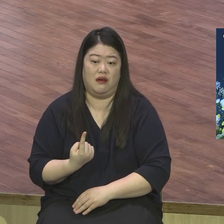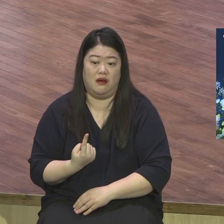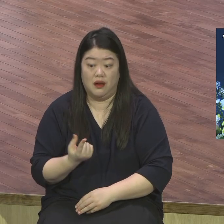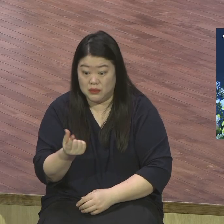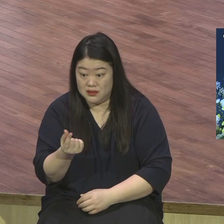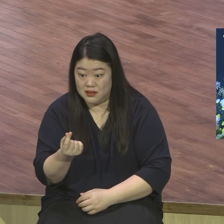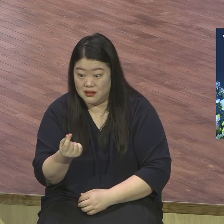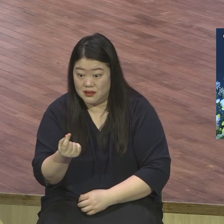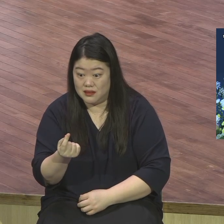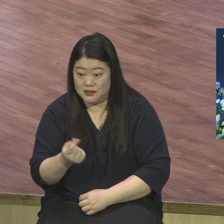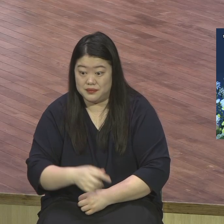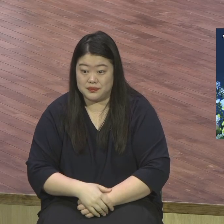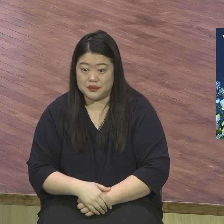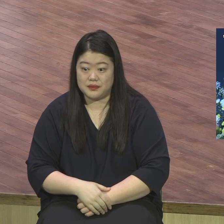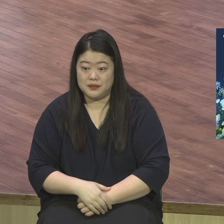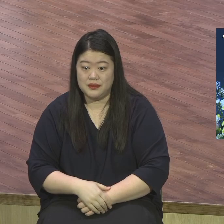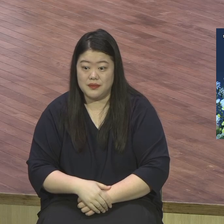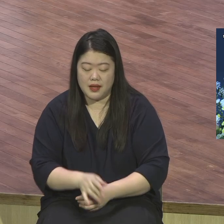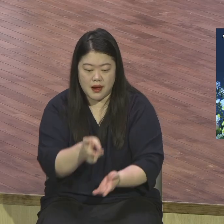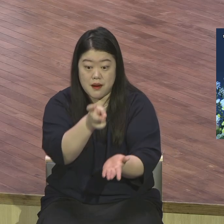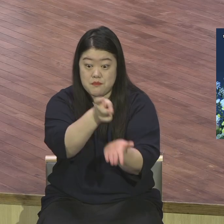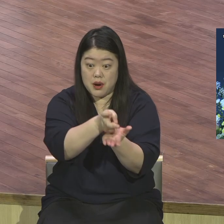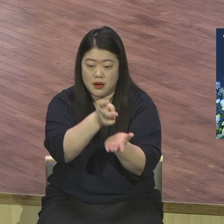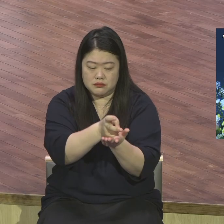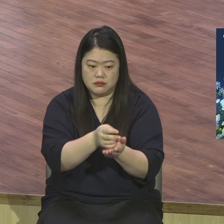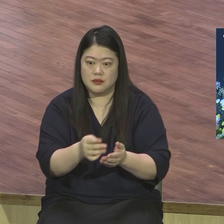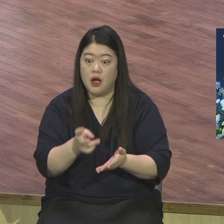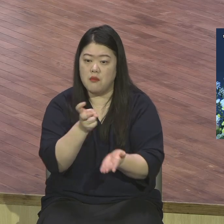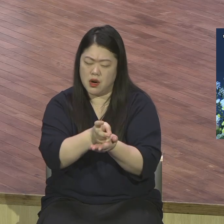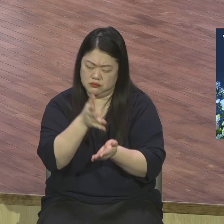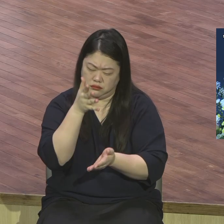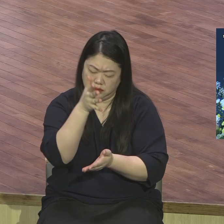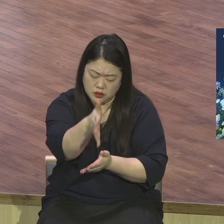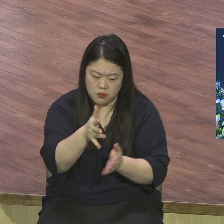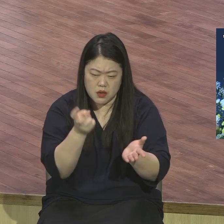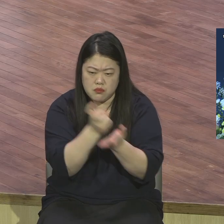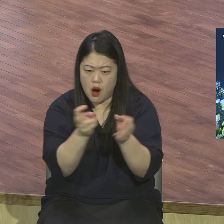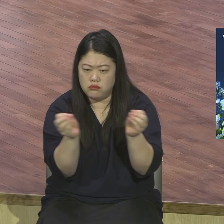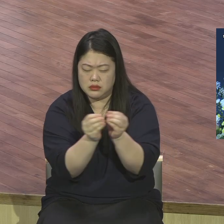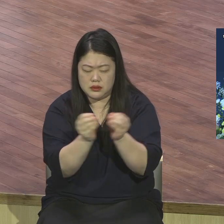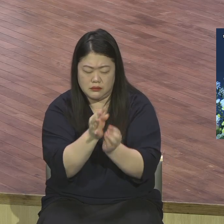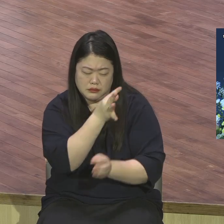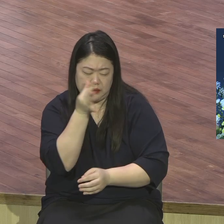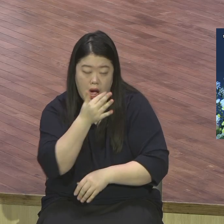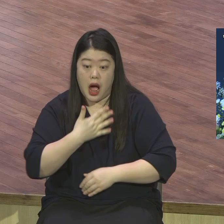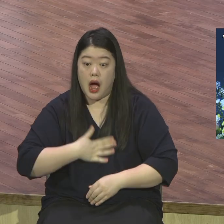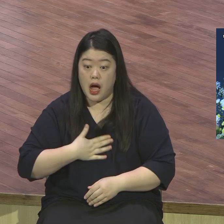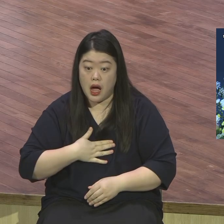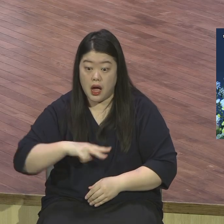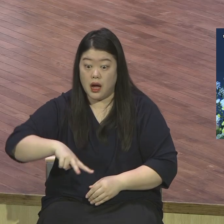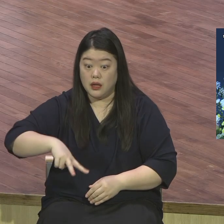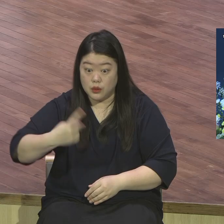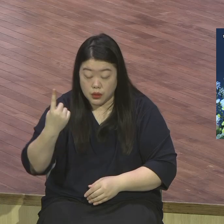당대 최고의 법률 전문가였지만 그들이 짓고자 했던 것이 진실이 아니었기 때문에